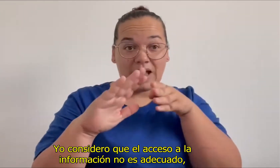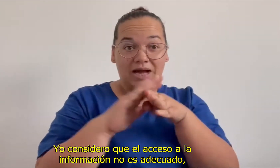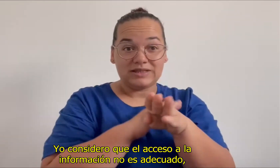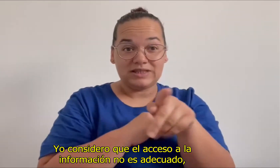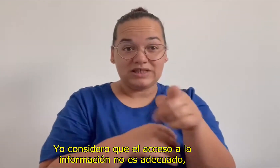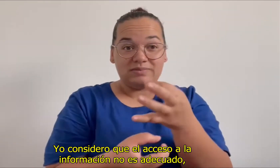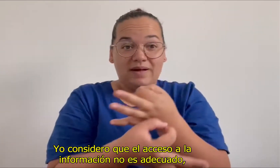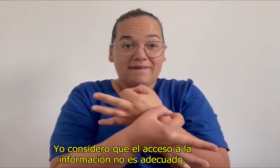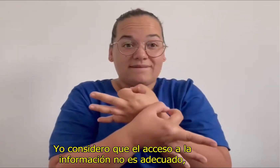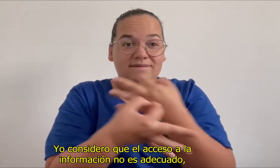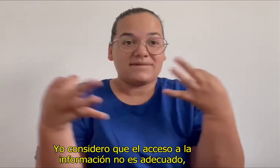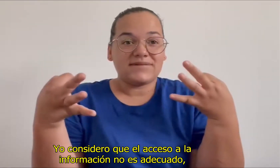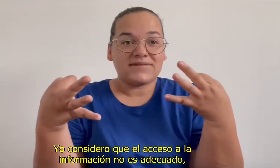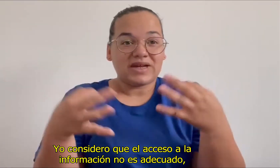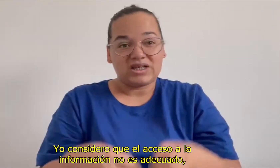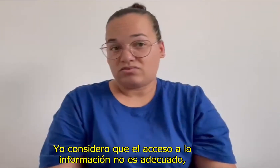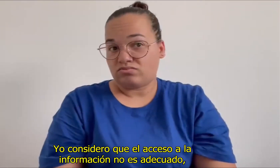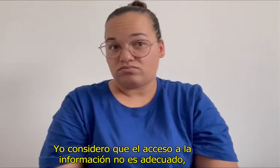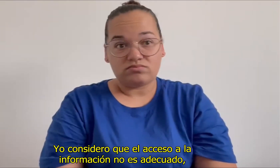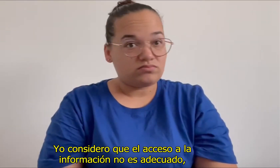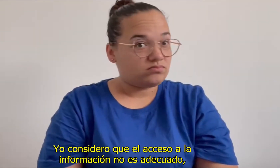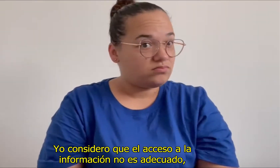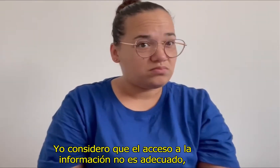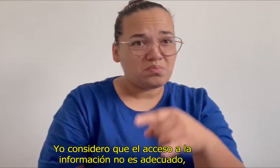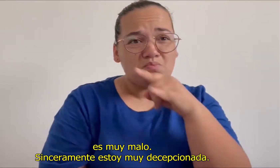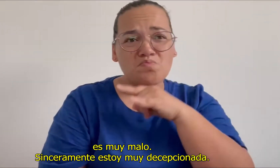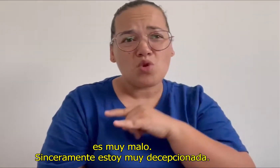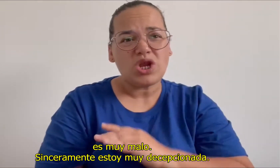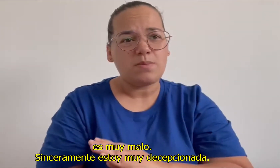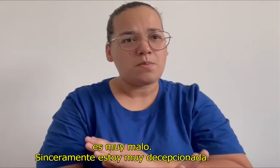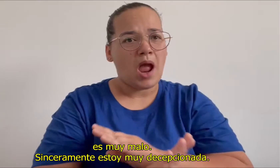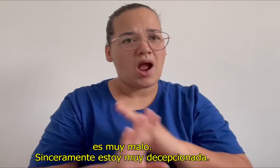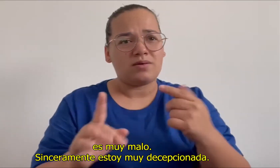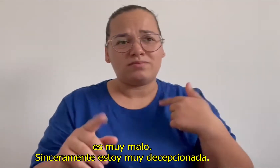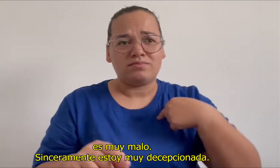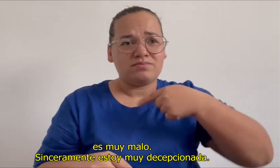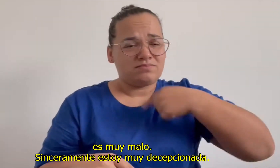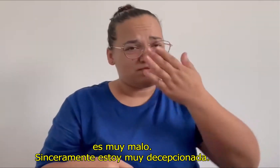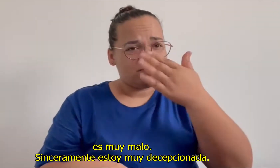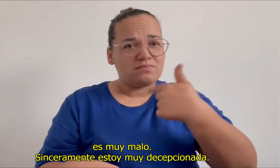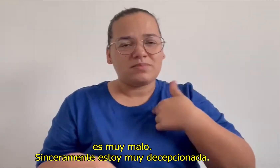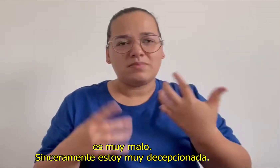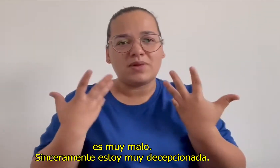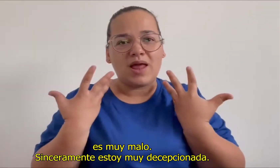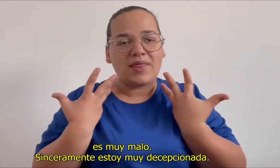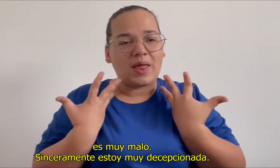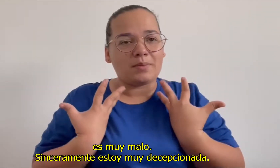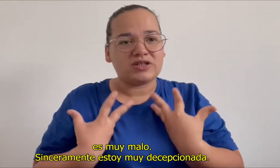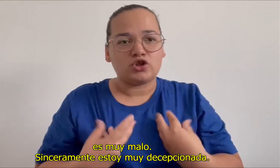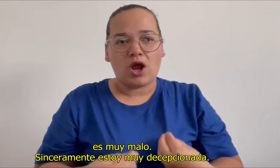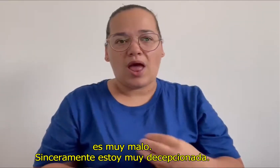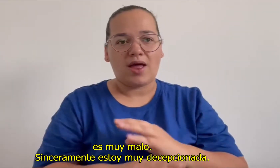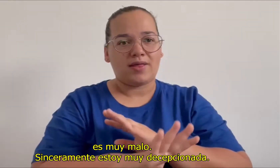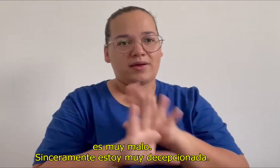a la información no es adecuado. Es muy malo. Sinceramente, estoy muy decepcionada.